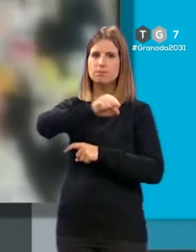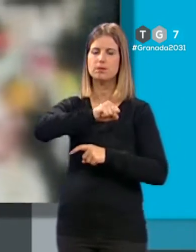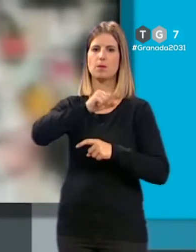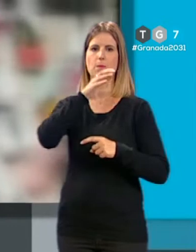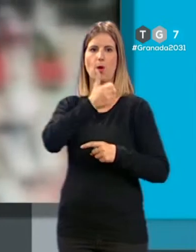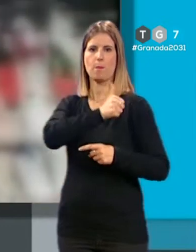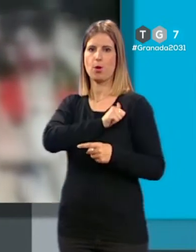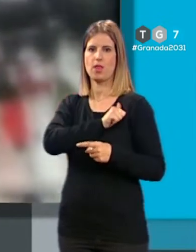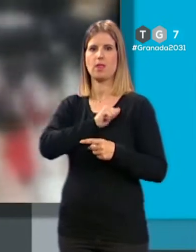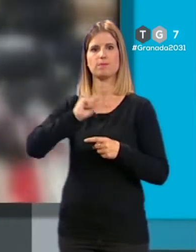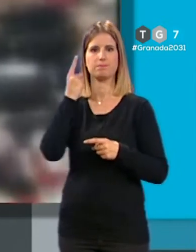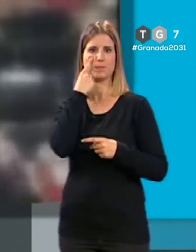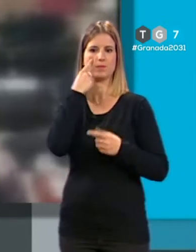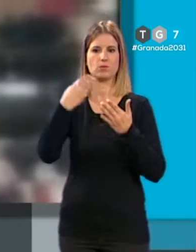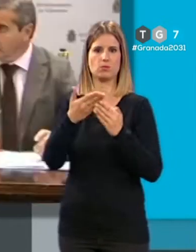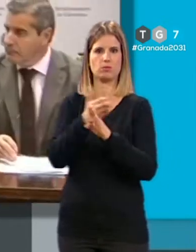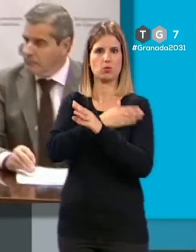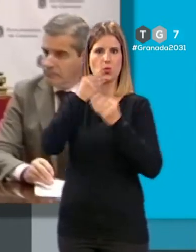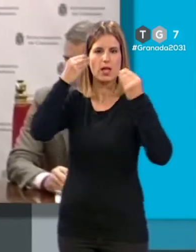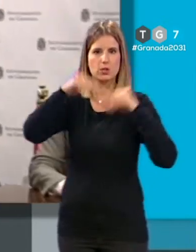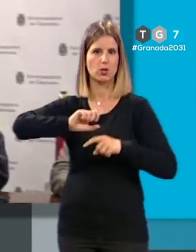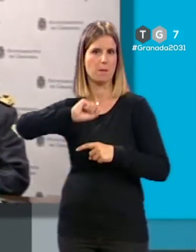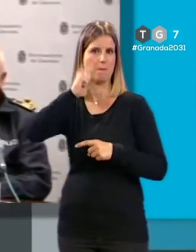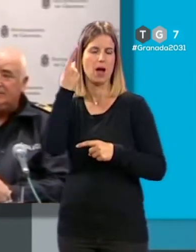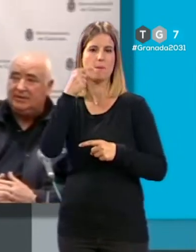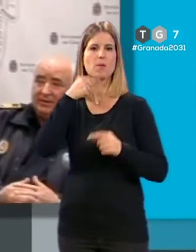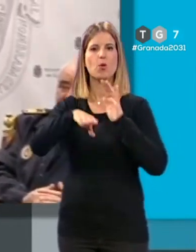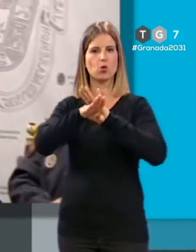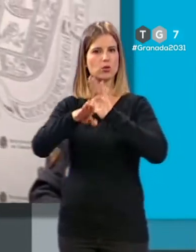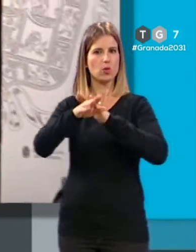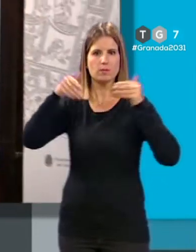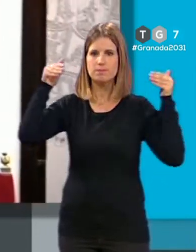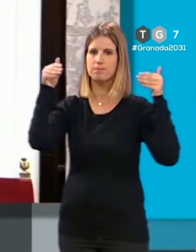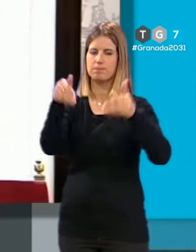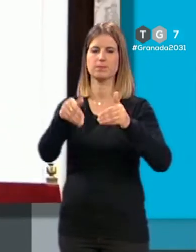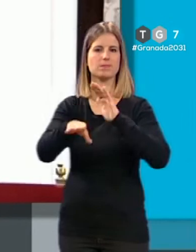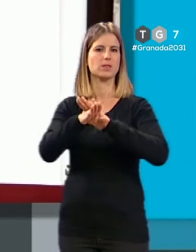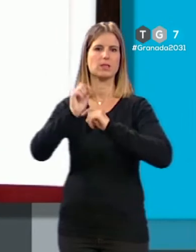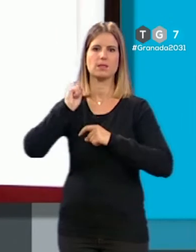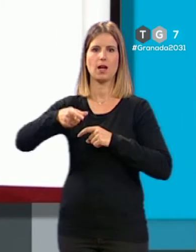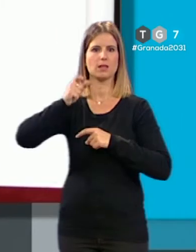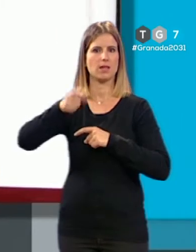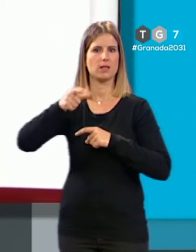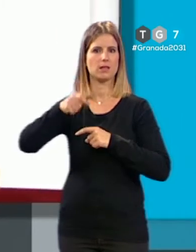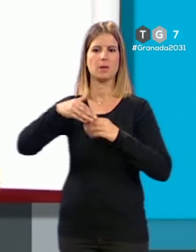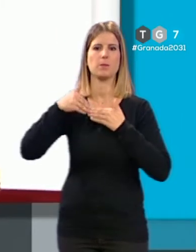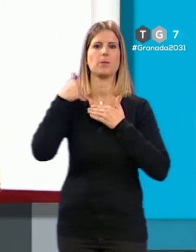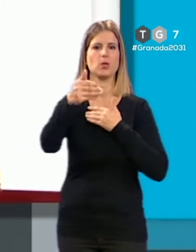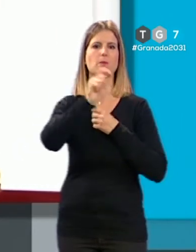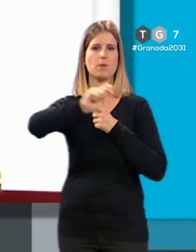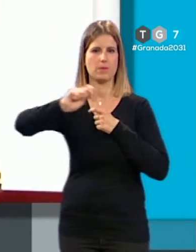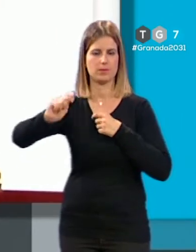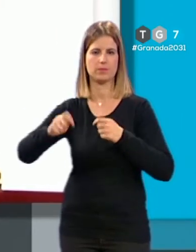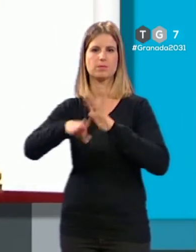parte de la policía en toda su historia y que se mantendrán estas actuaciones de manera constante en los próximos meses.